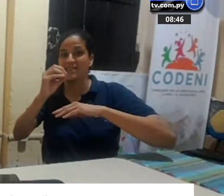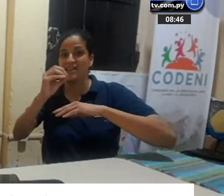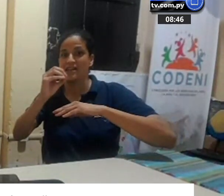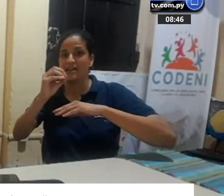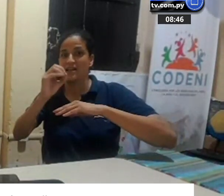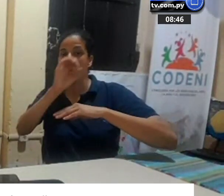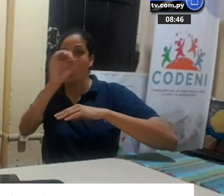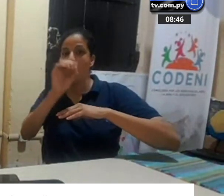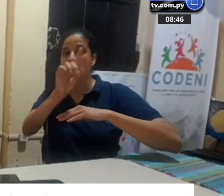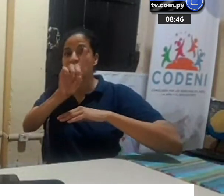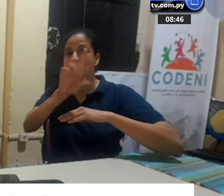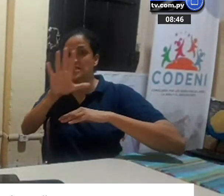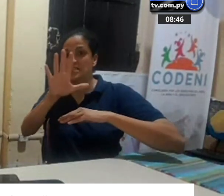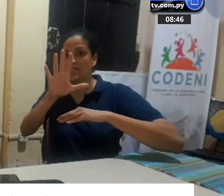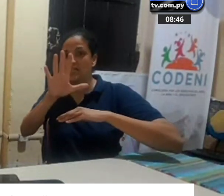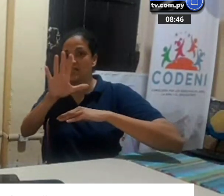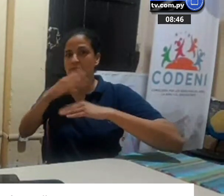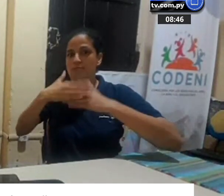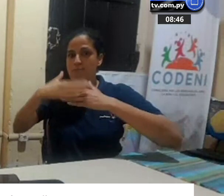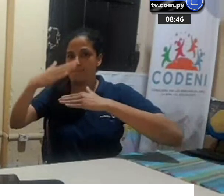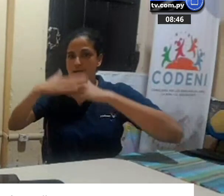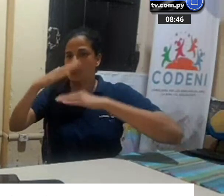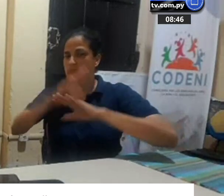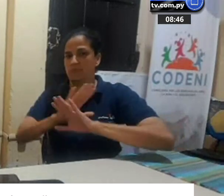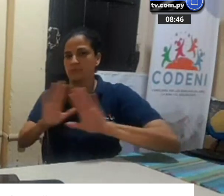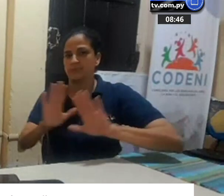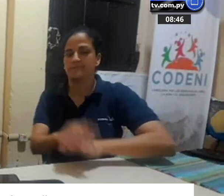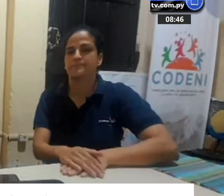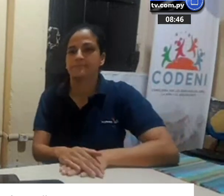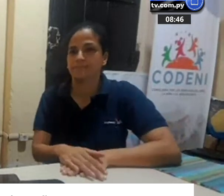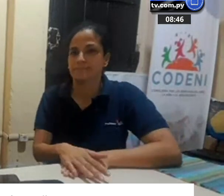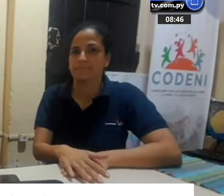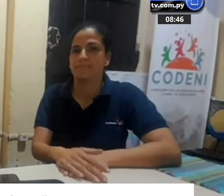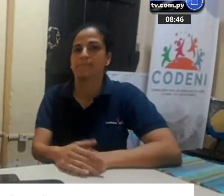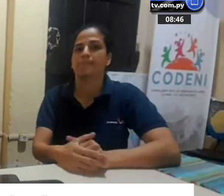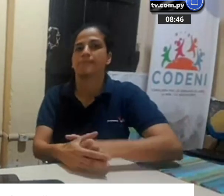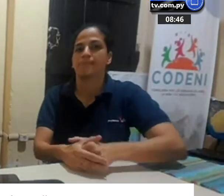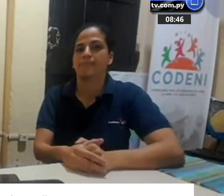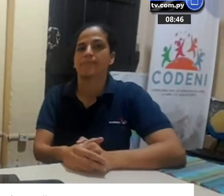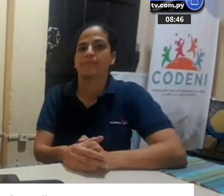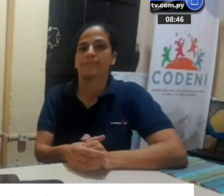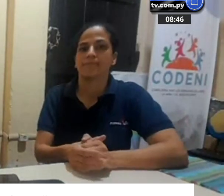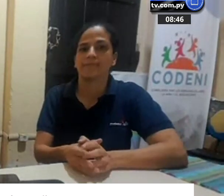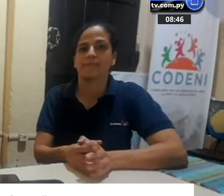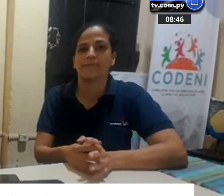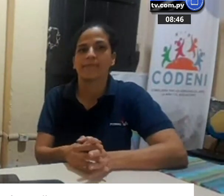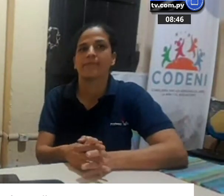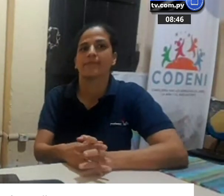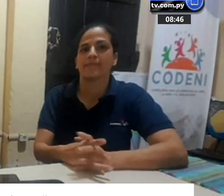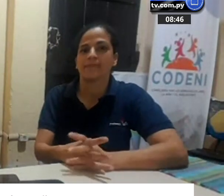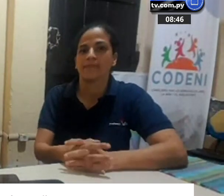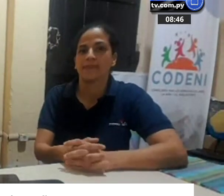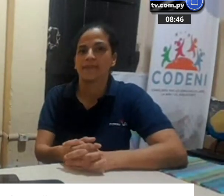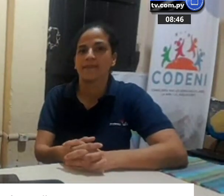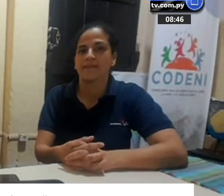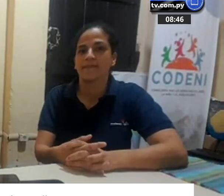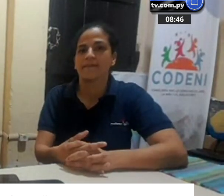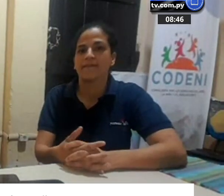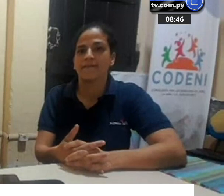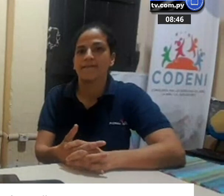Un mínimo de 20 o 15 personas que tienen que estar participando, para que se habilite. Claro, la ciudadanía